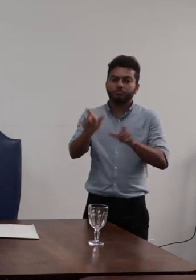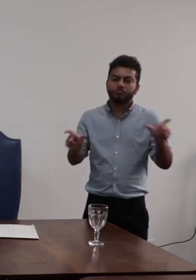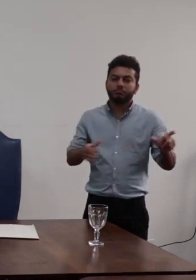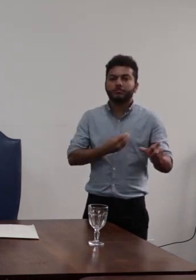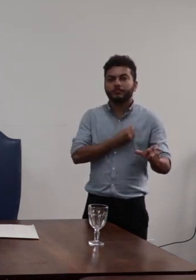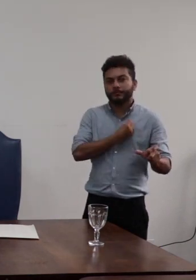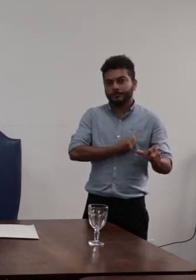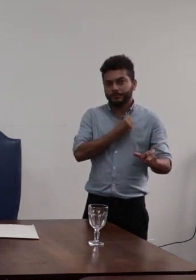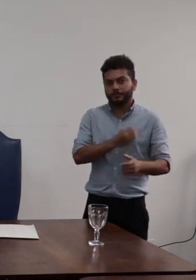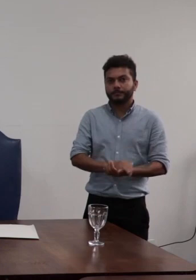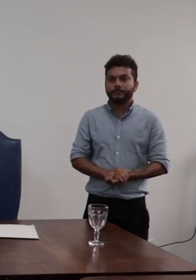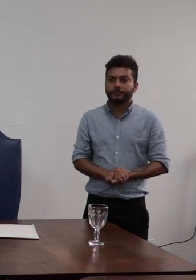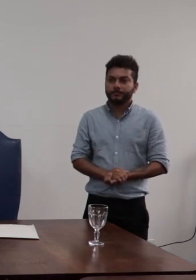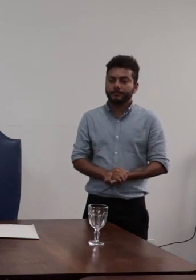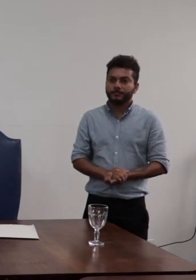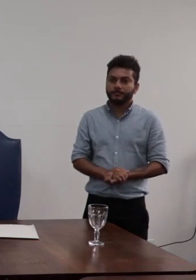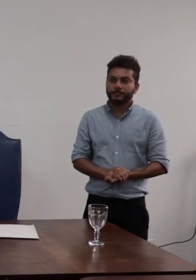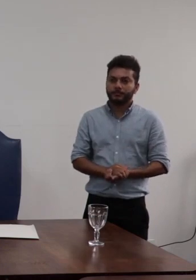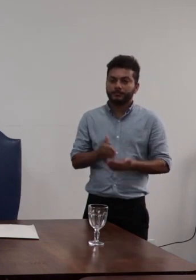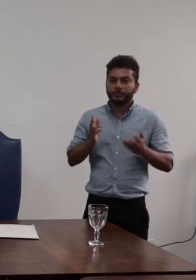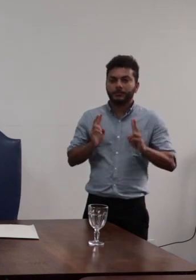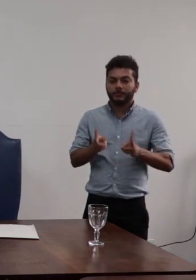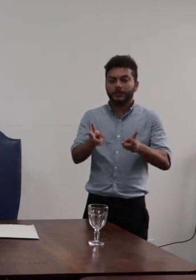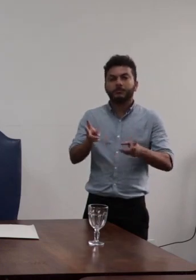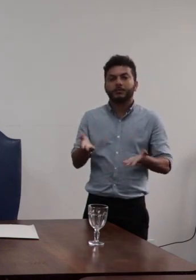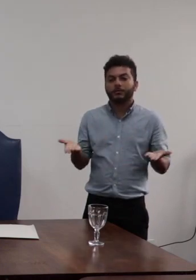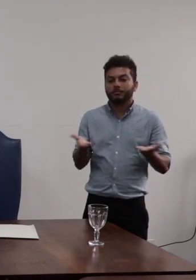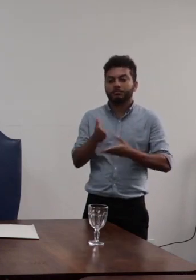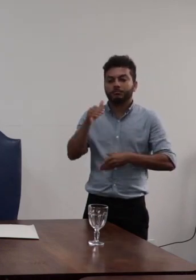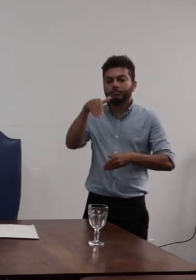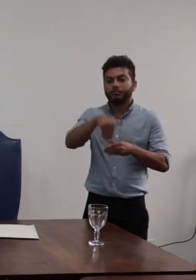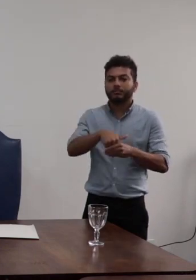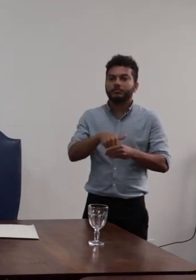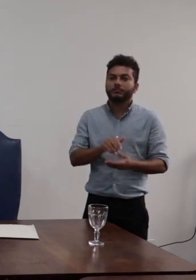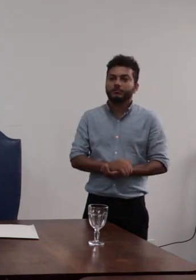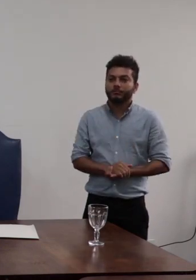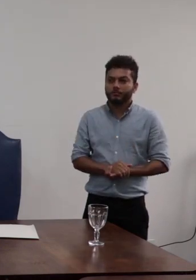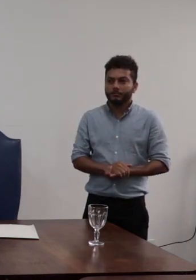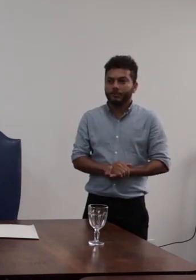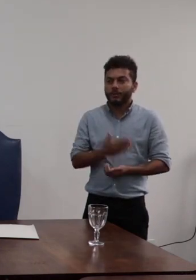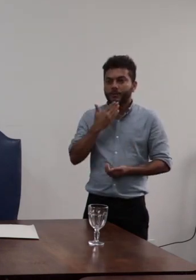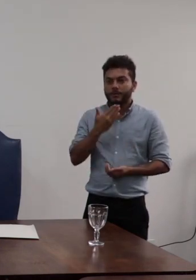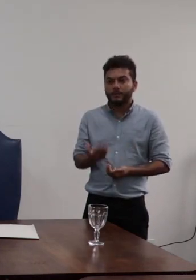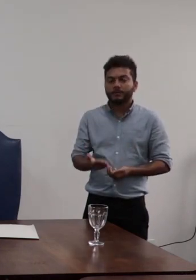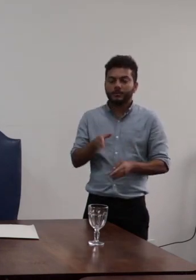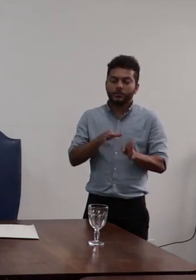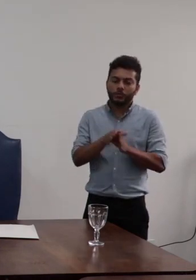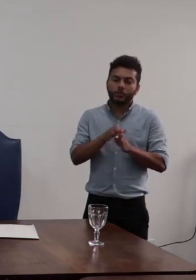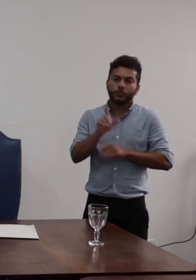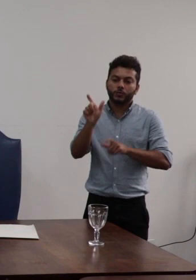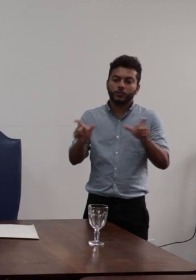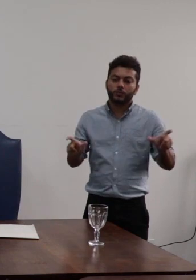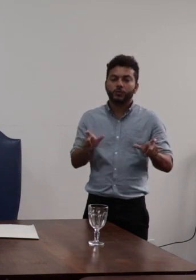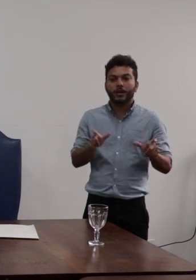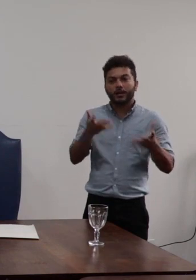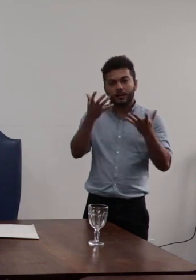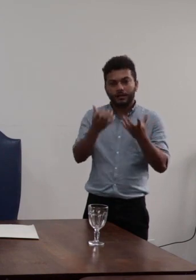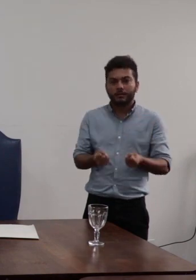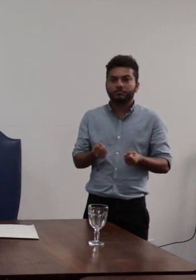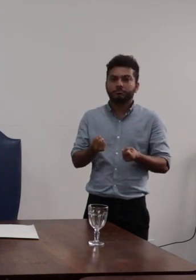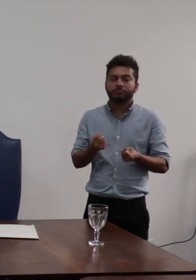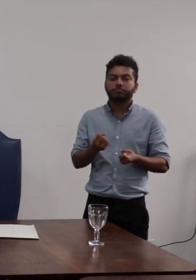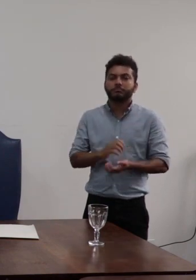presentes então irei para a votação solicita então as conselheiras e conselheiras que sejam favoráveis